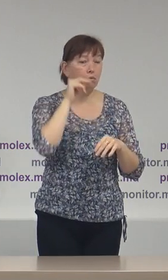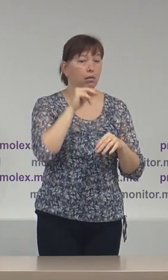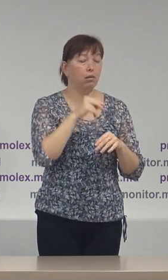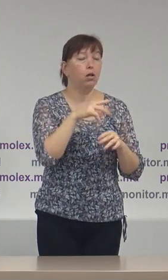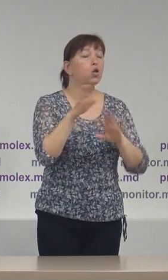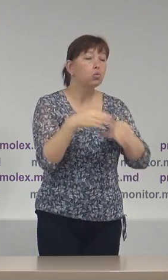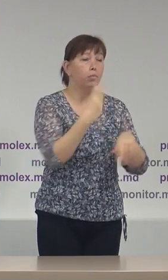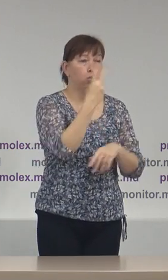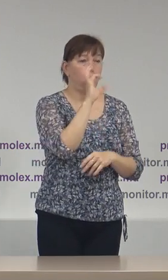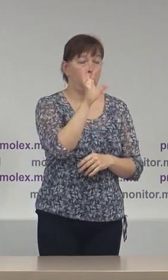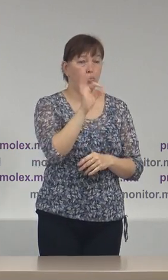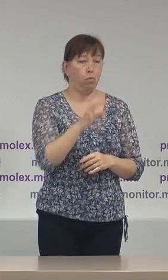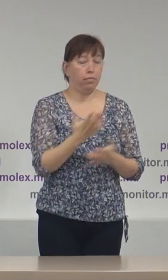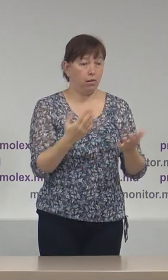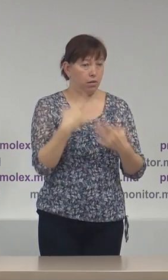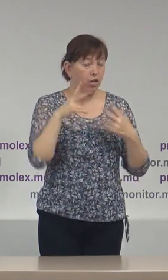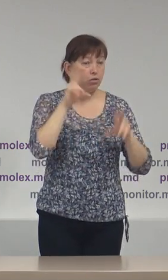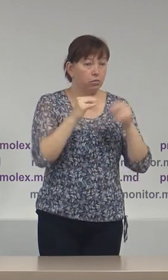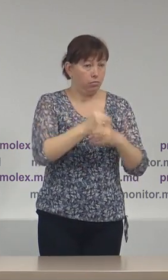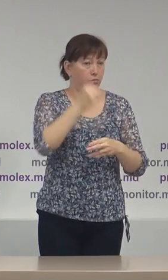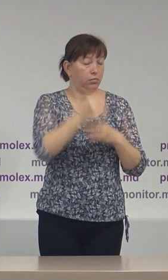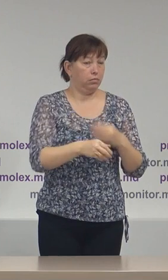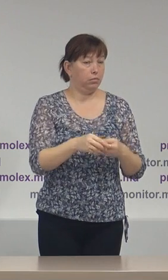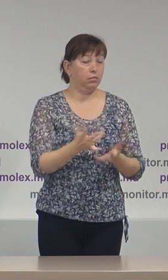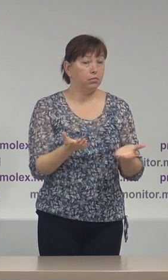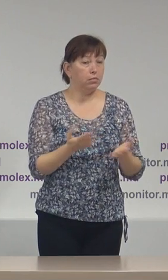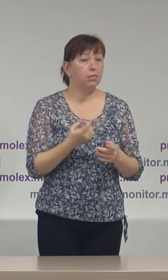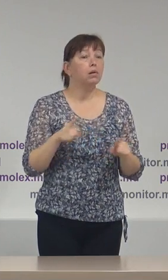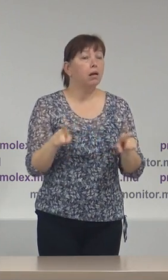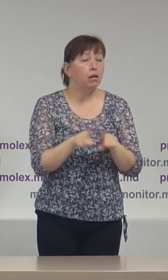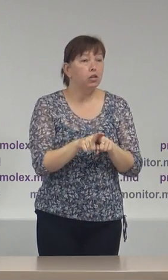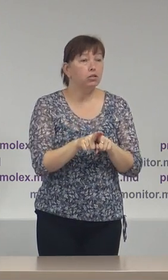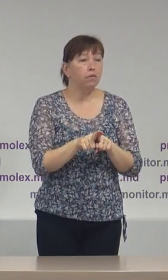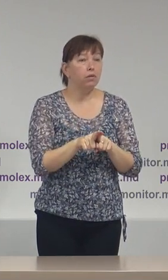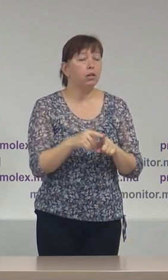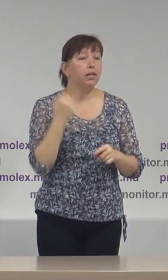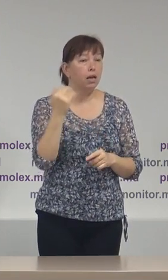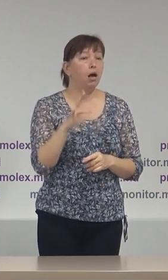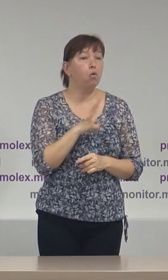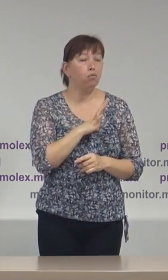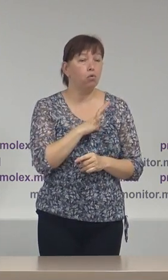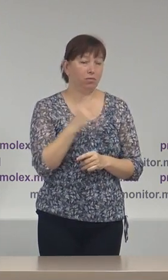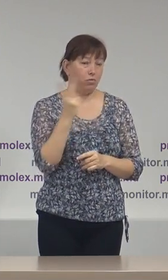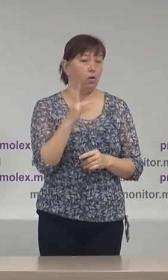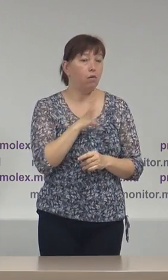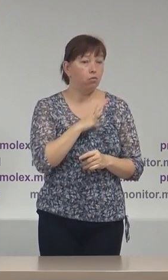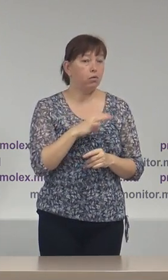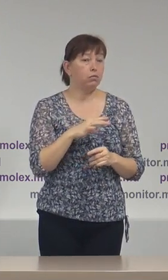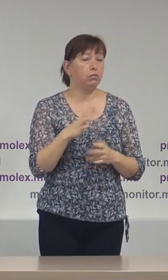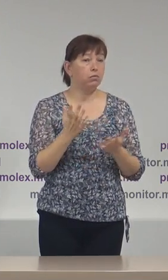octombrie 2020. În acest fel, ei au fost, sau sunt